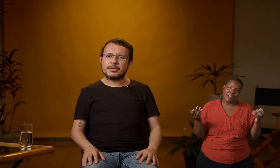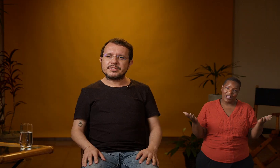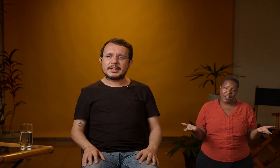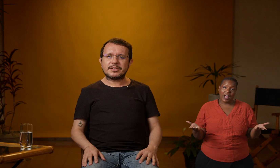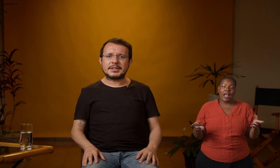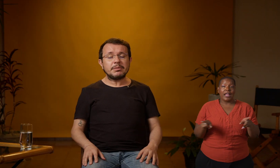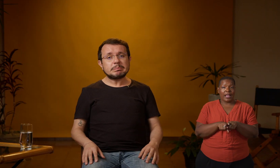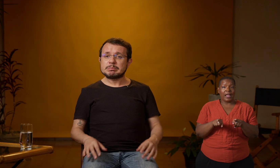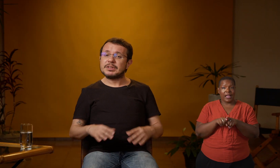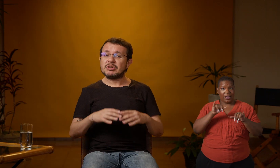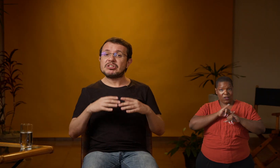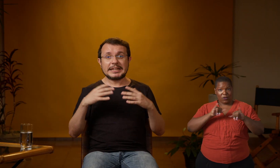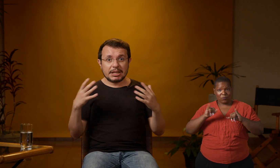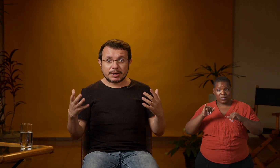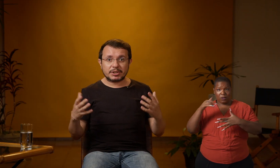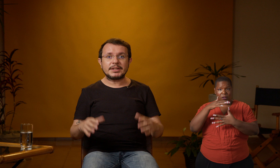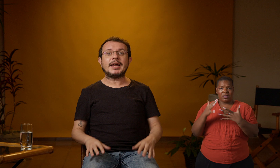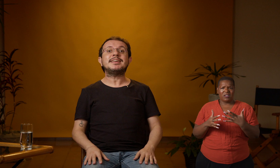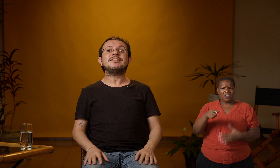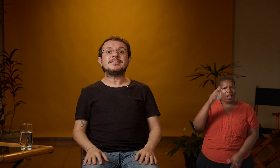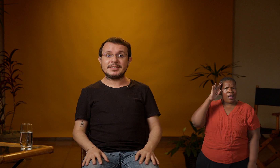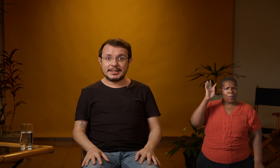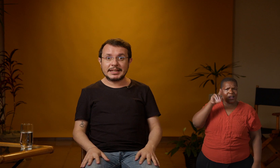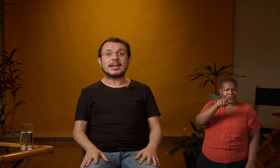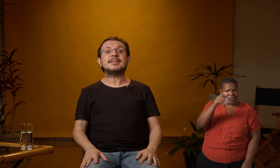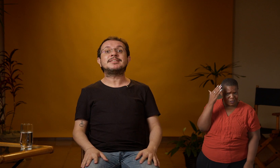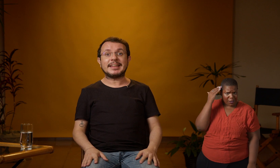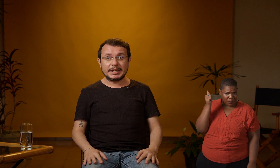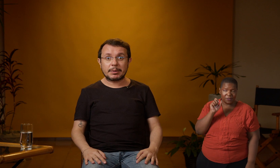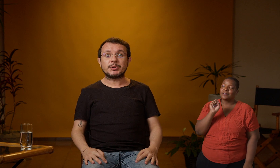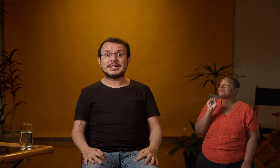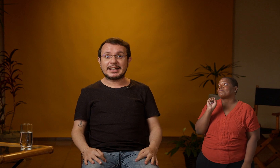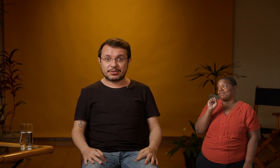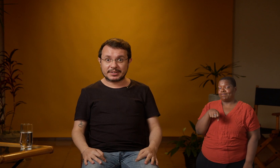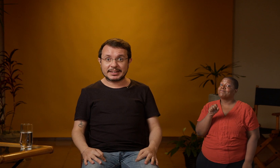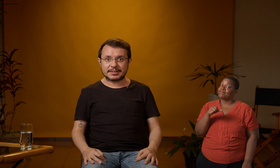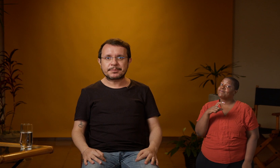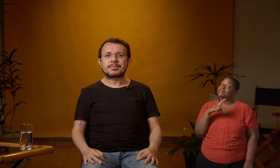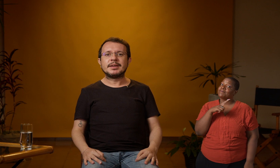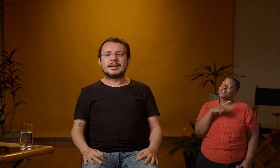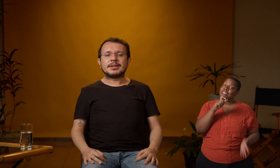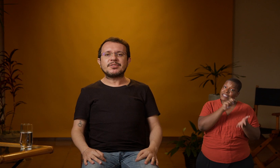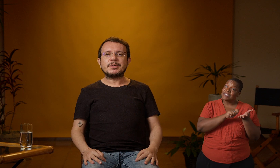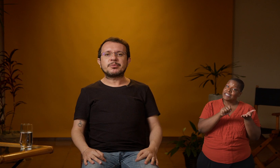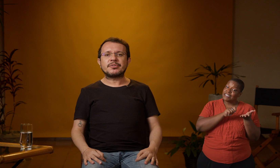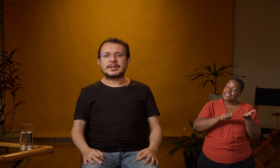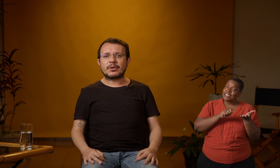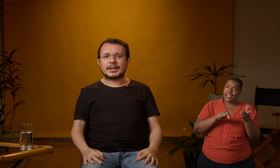língua de sinais que muita gente nem imagina é que, sim, ela tem uma modalidade escrita. Nós estamos mostrando agora